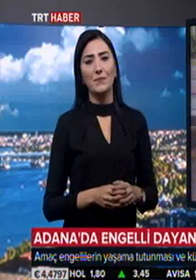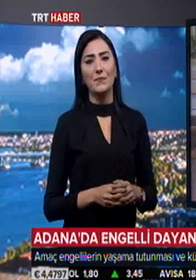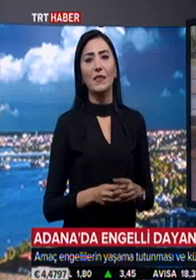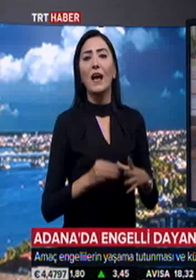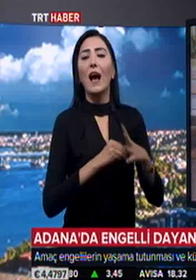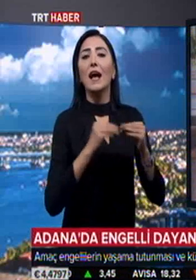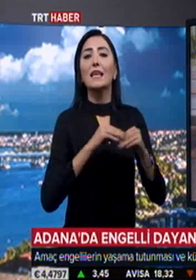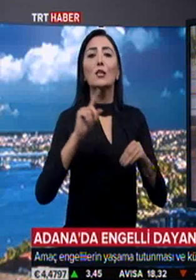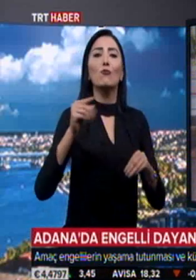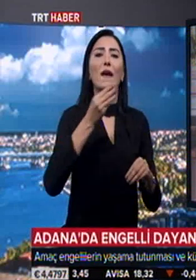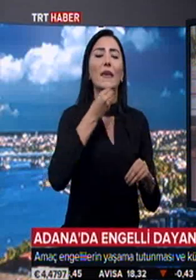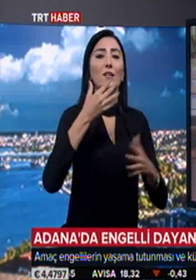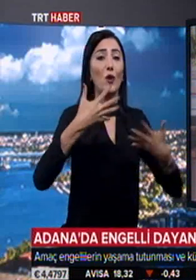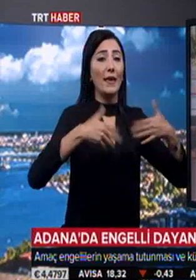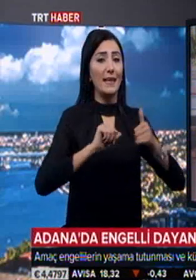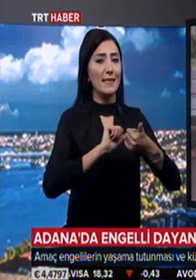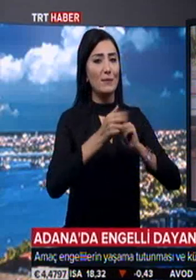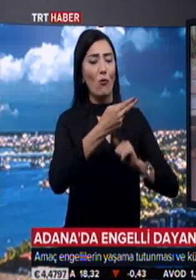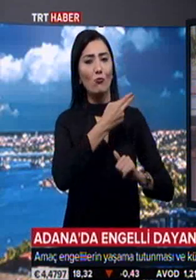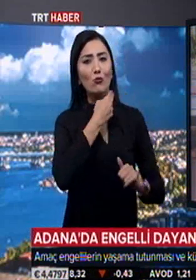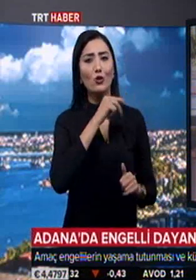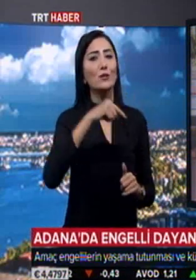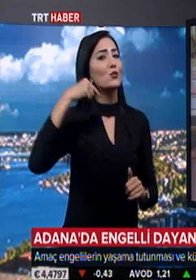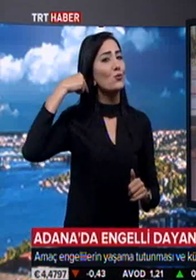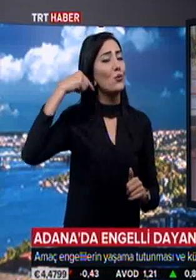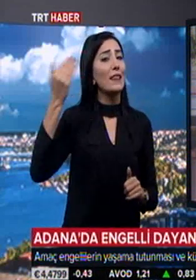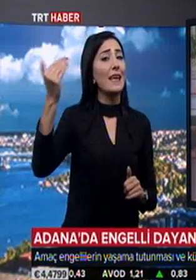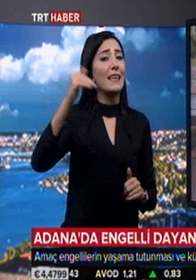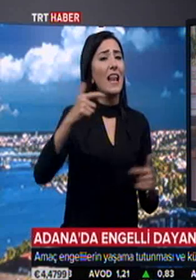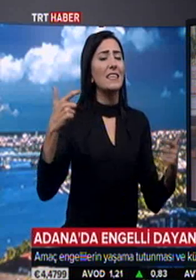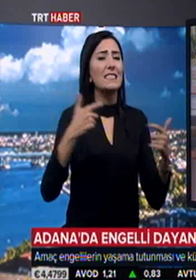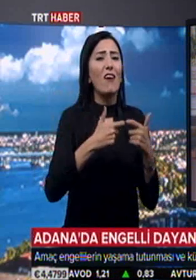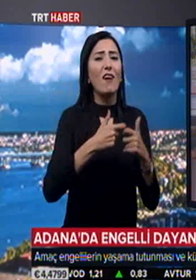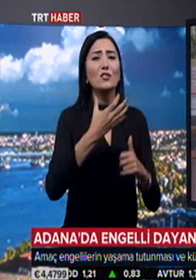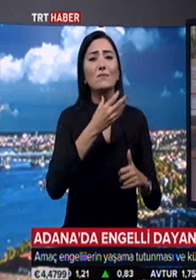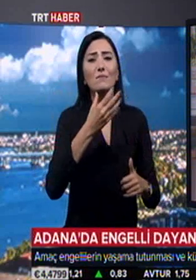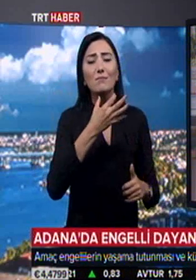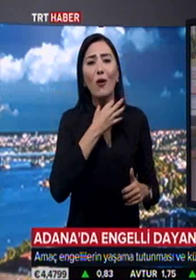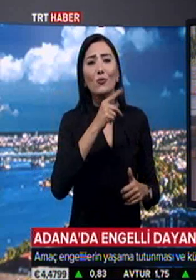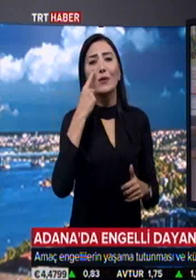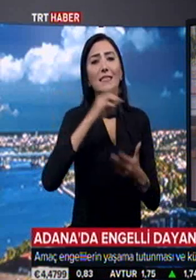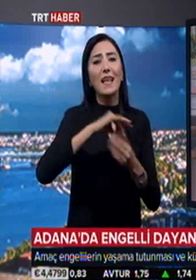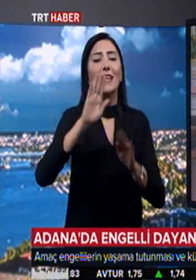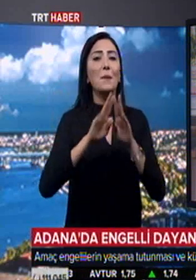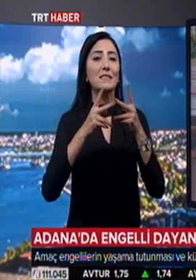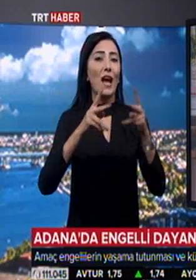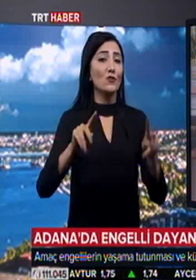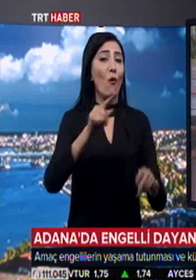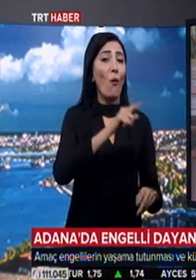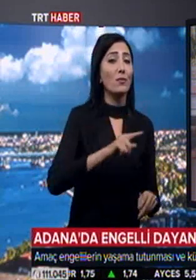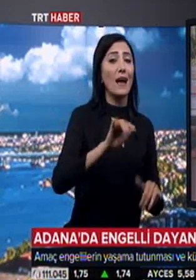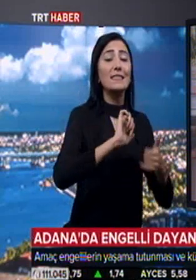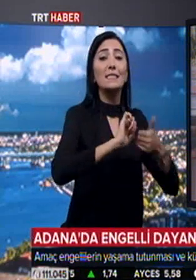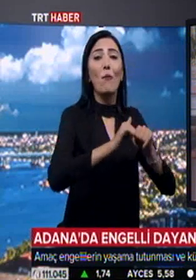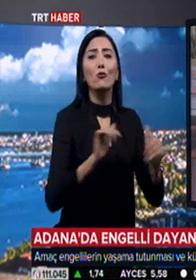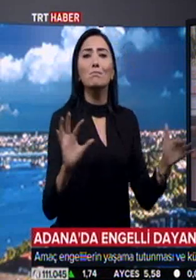Adana'da bulunan Genç Engelliler Spor Kulübü, Suriye'den gelen savaş mağduru insanlara da kapısını açtı. Ve onlar